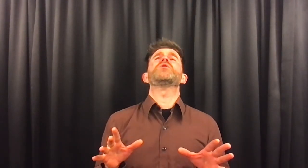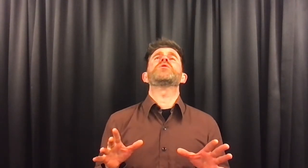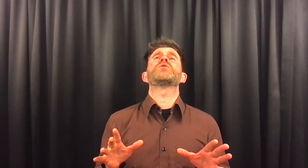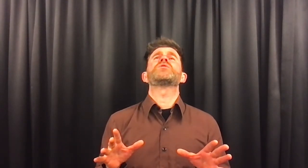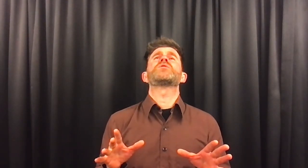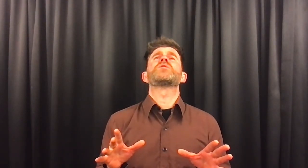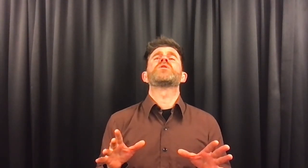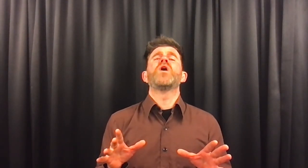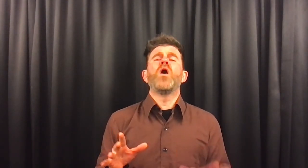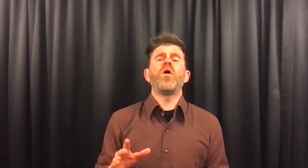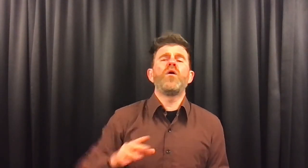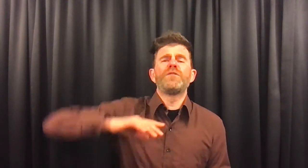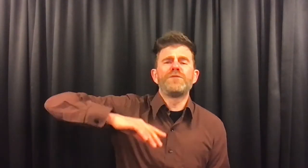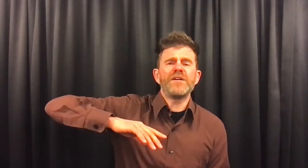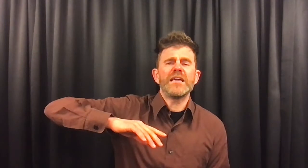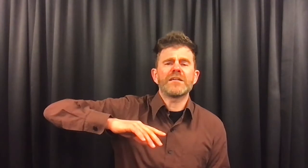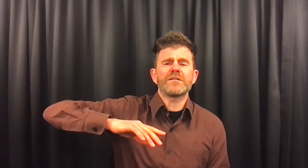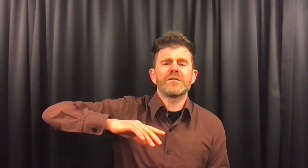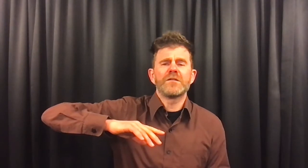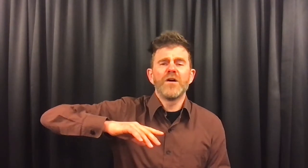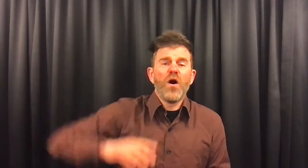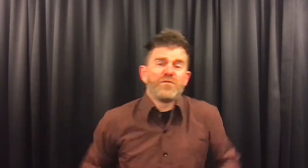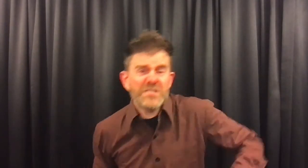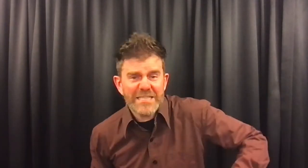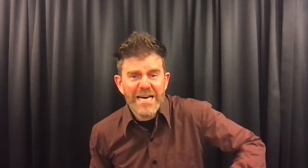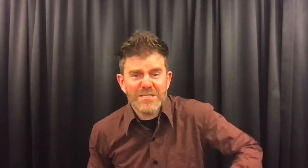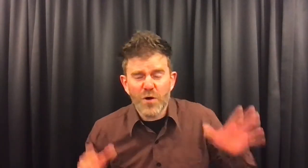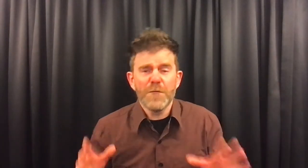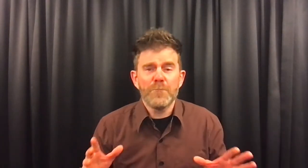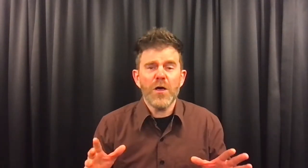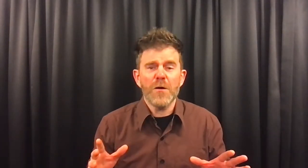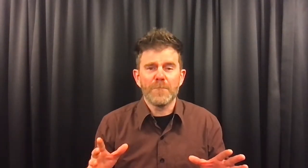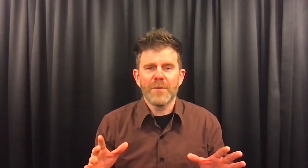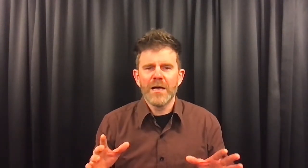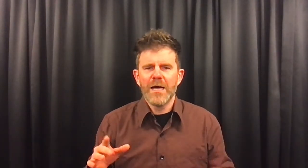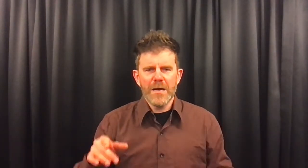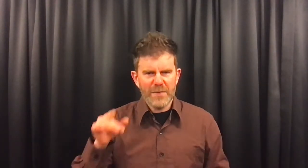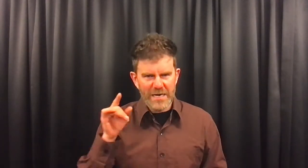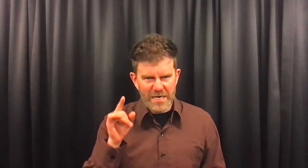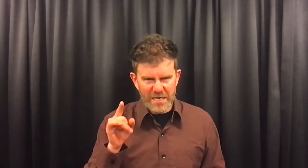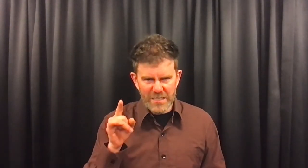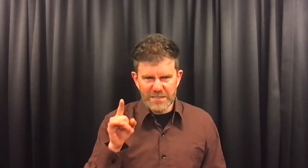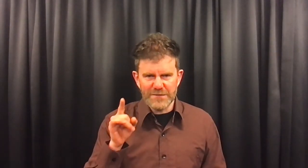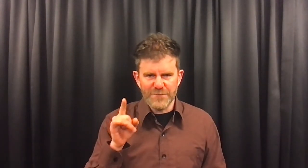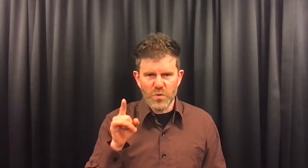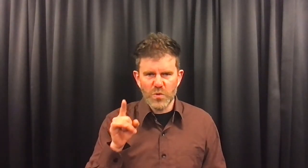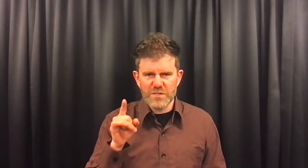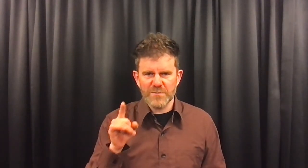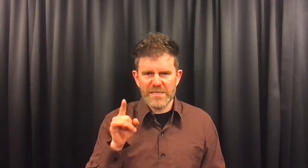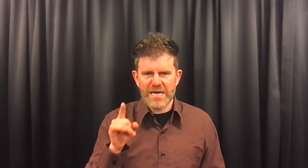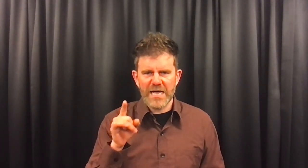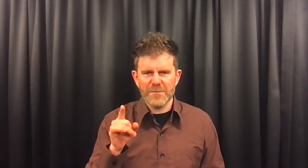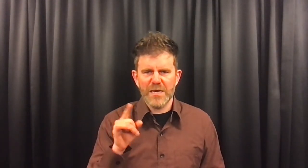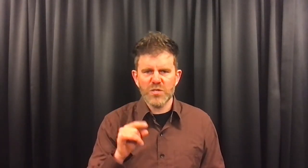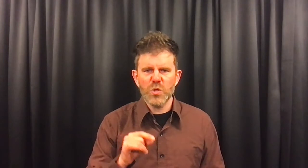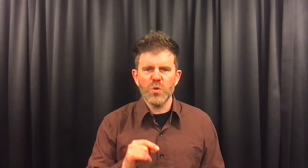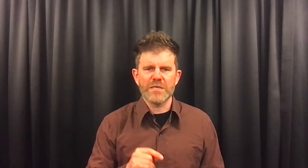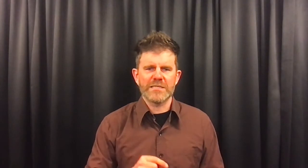rug. Of een veer. Of een staart. Of een pluim. Maar al die vogels wilden allemaal koning zijn.